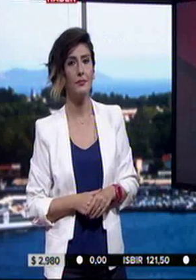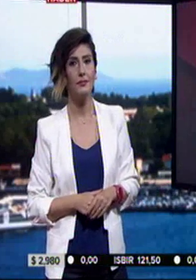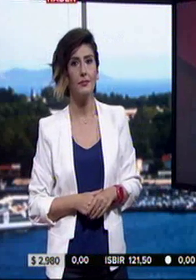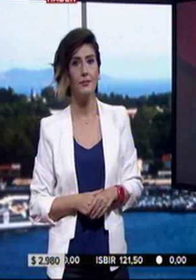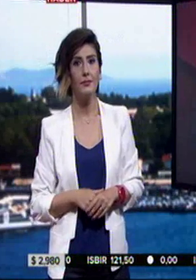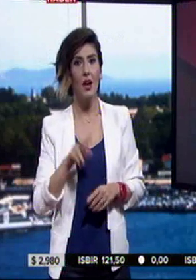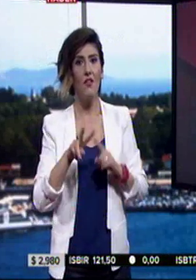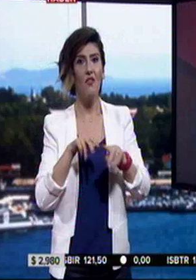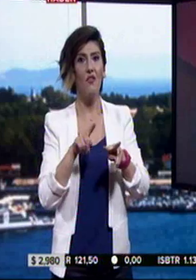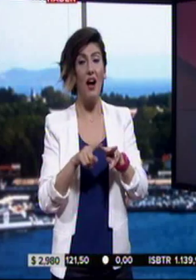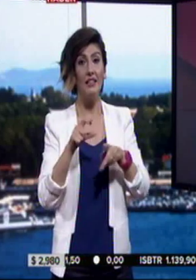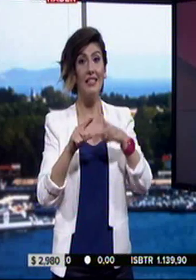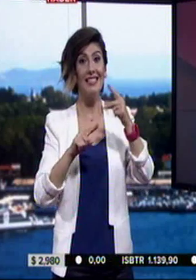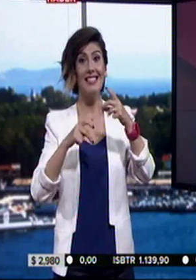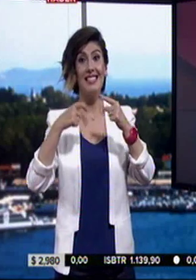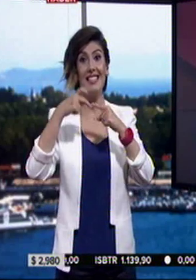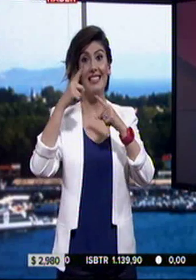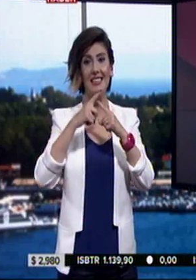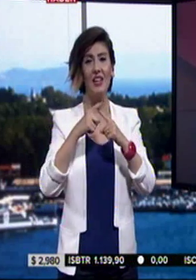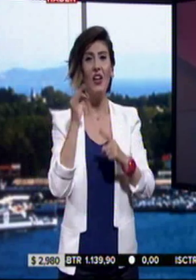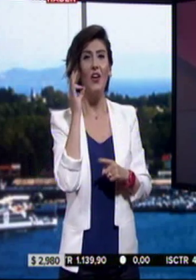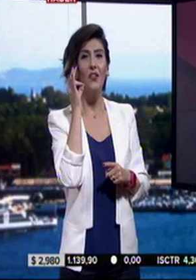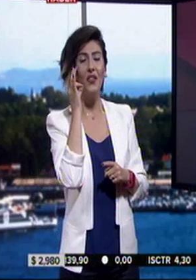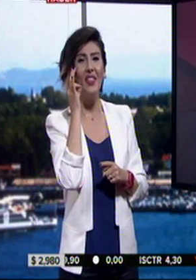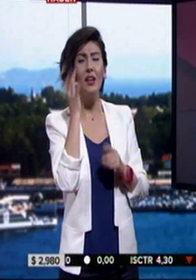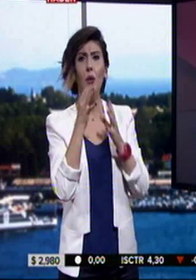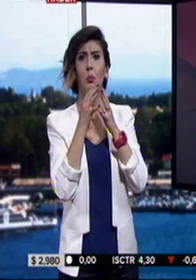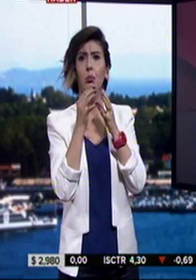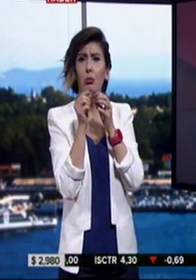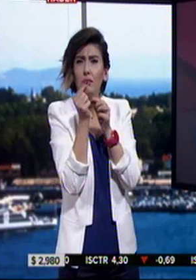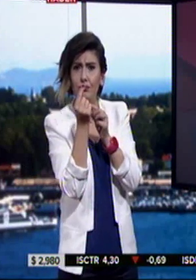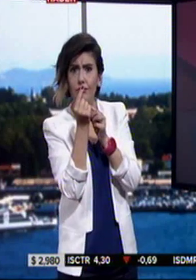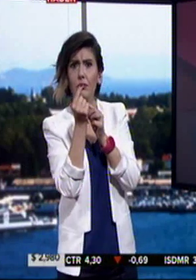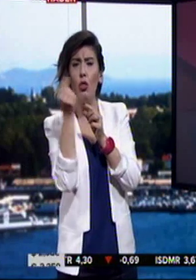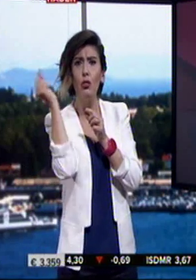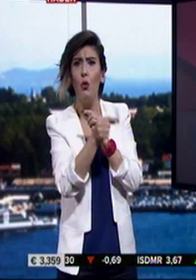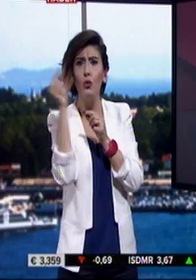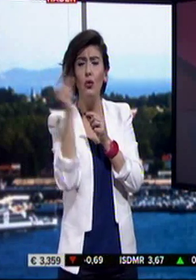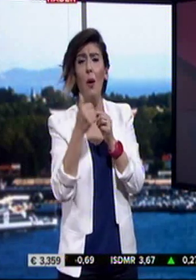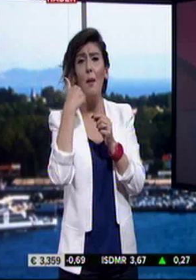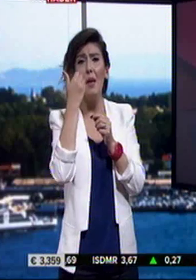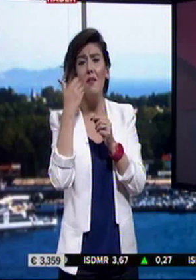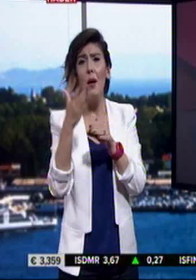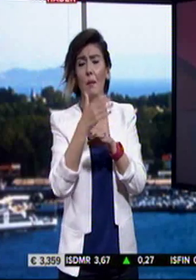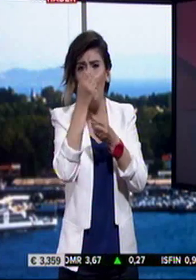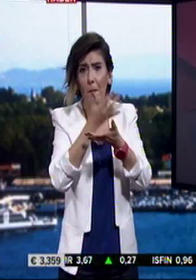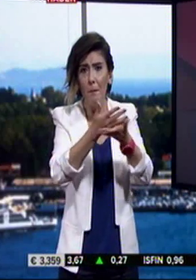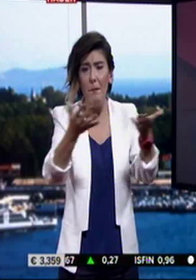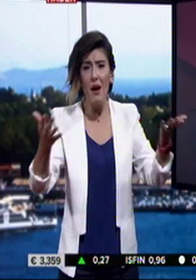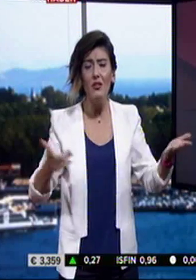Van ve Siirt'te fındık büyüklüğünde yağan dolu meyve bahçeleriyle ekili alanlara zarar verdi. Van